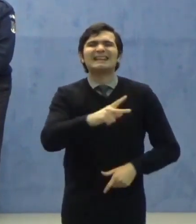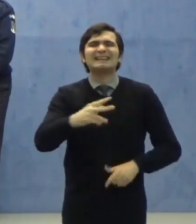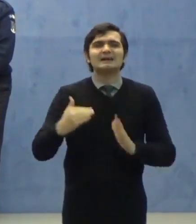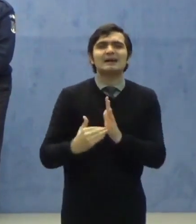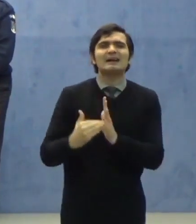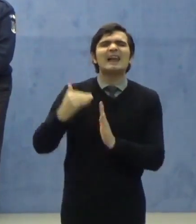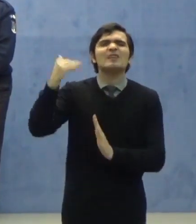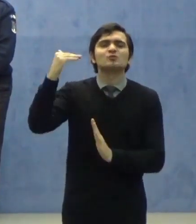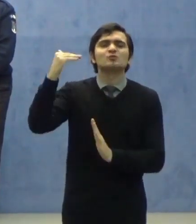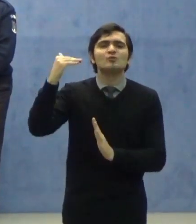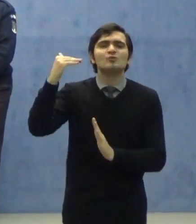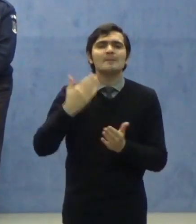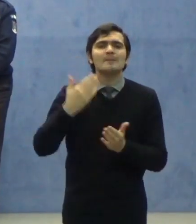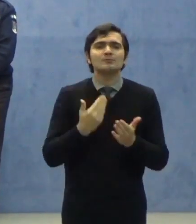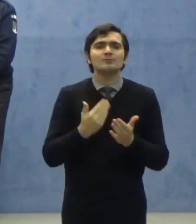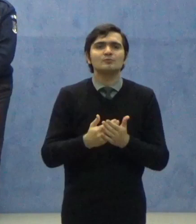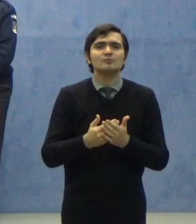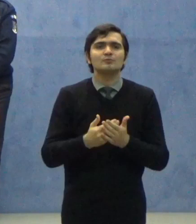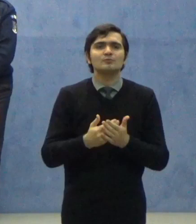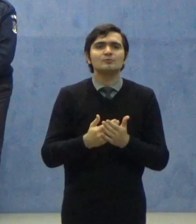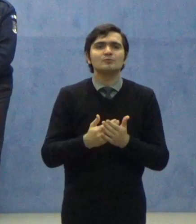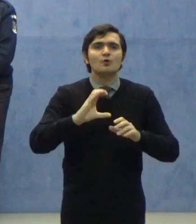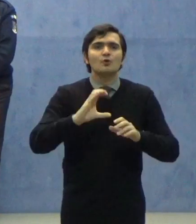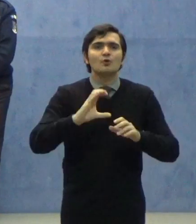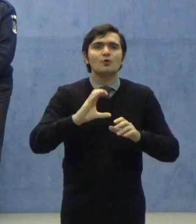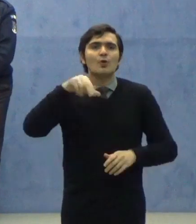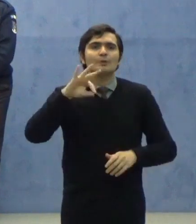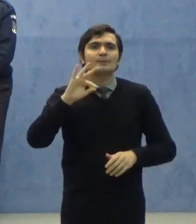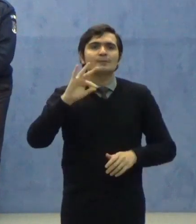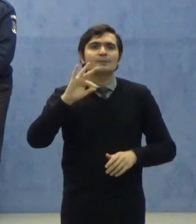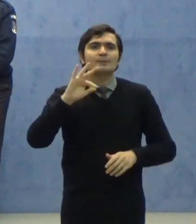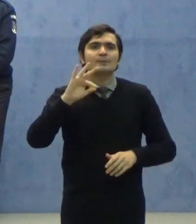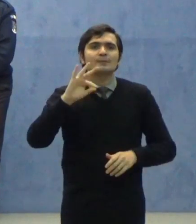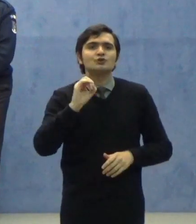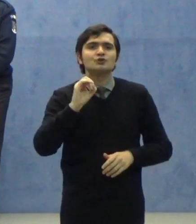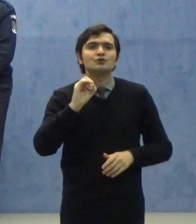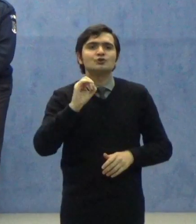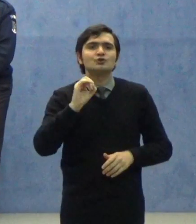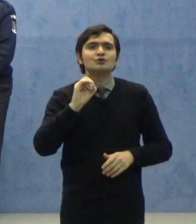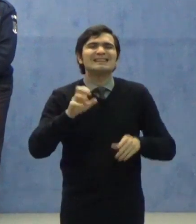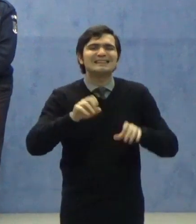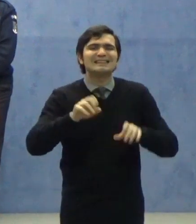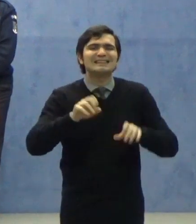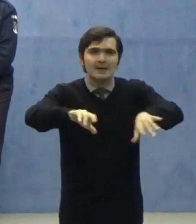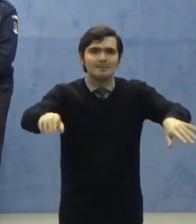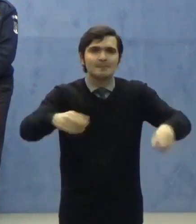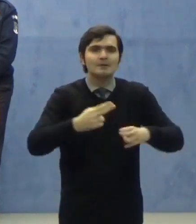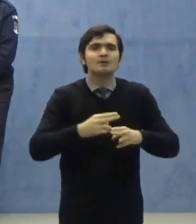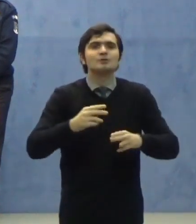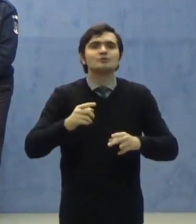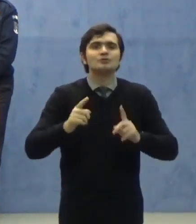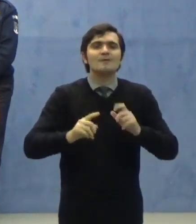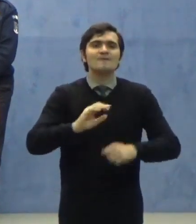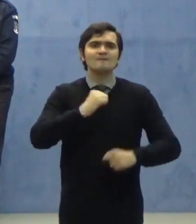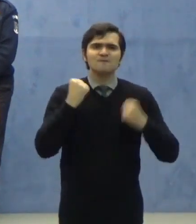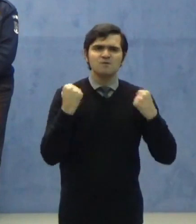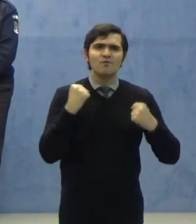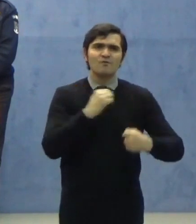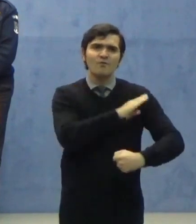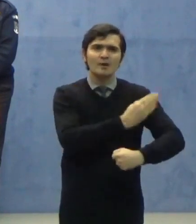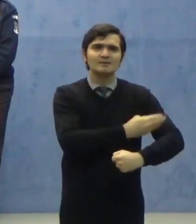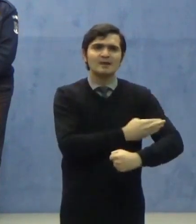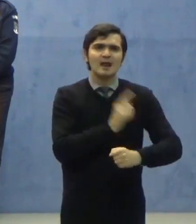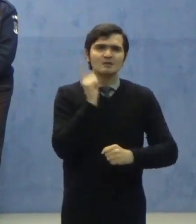de contagiozitate și sunt conduse de forțele de ordine publică și